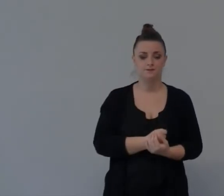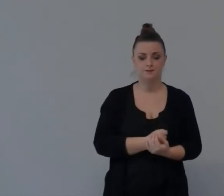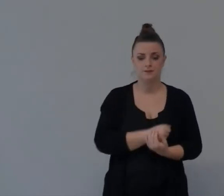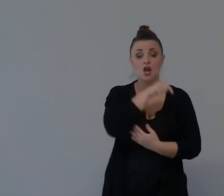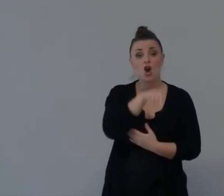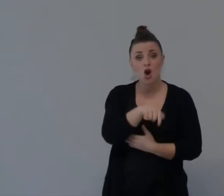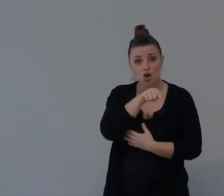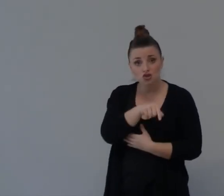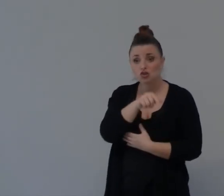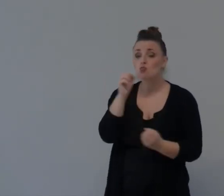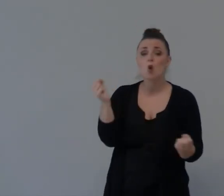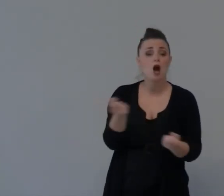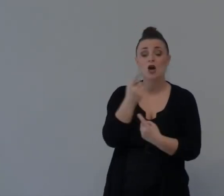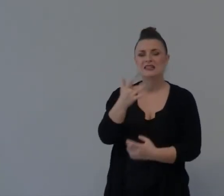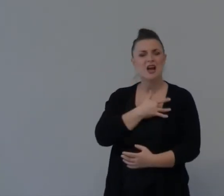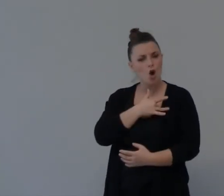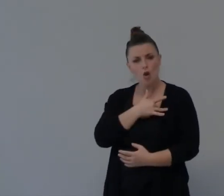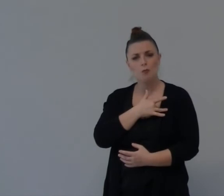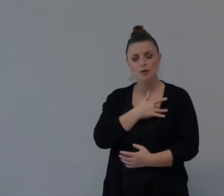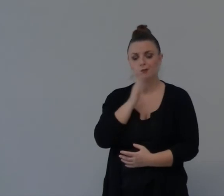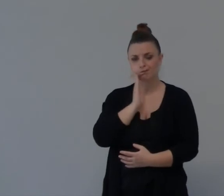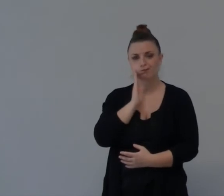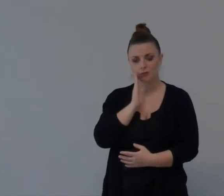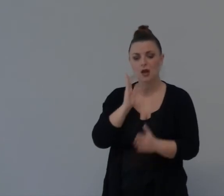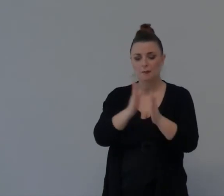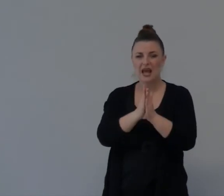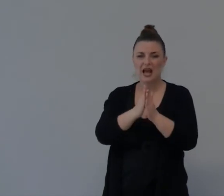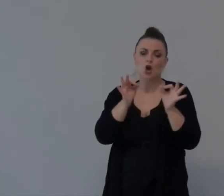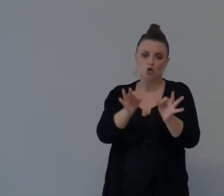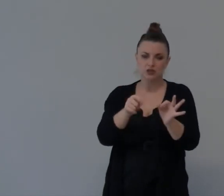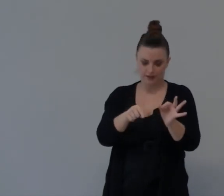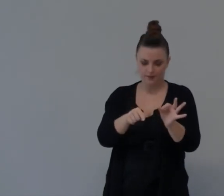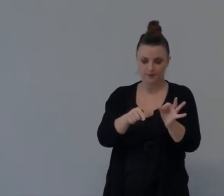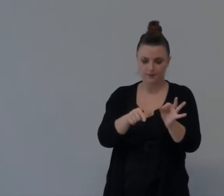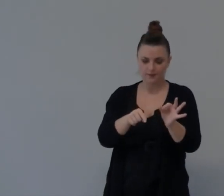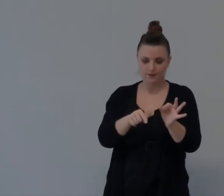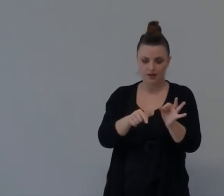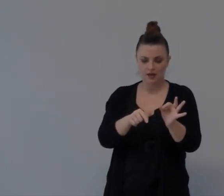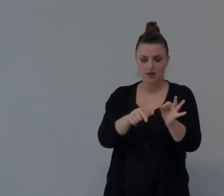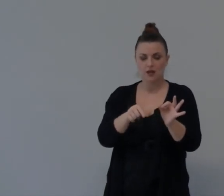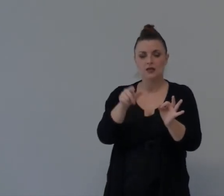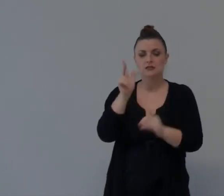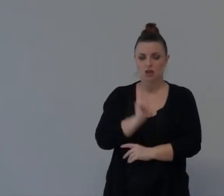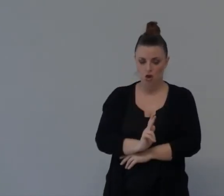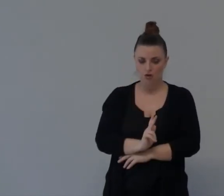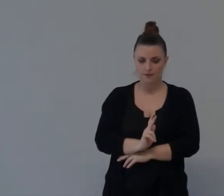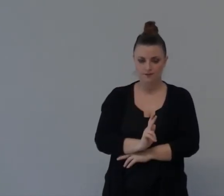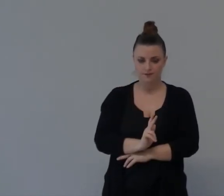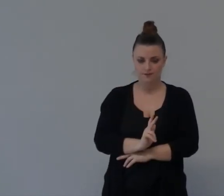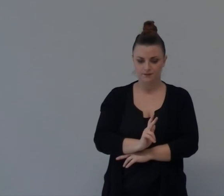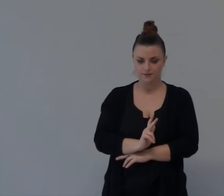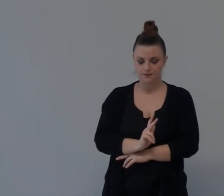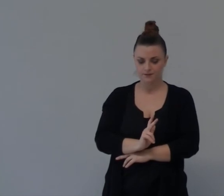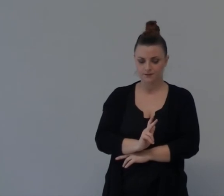Predicazione Pregate Pregate Queste Cose Che Stiamo Sì Signore Io